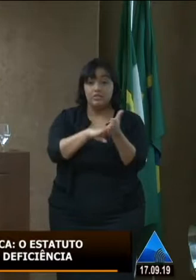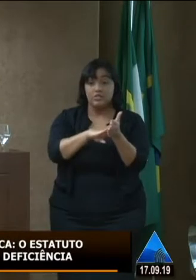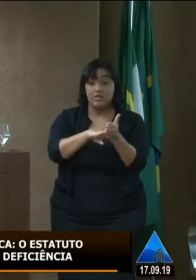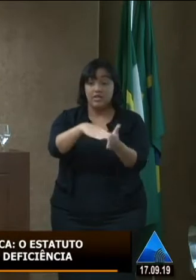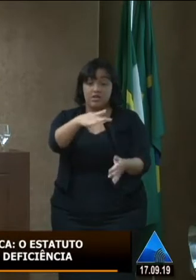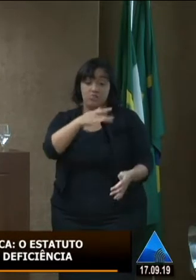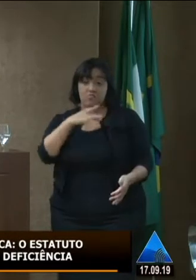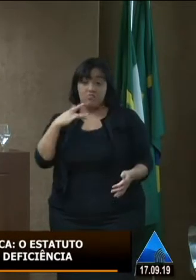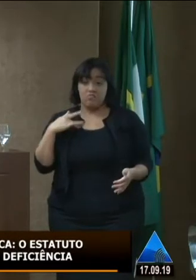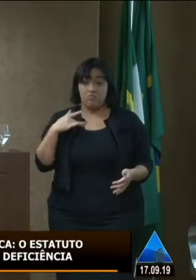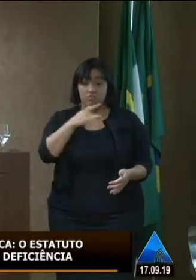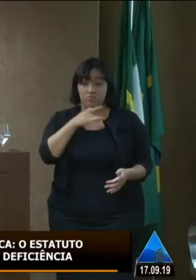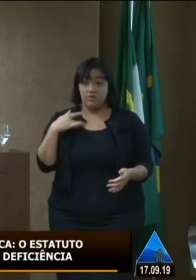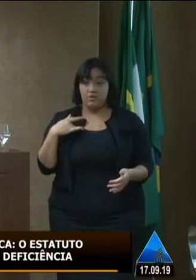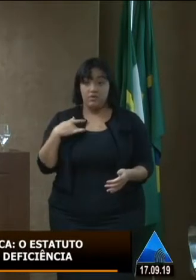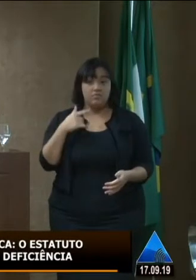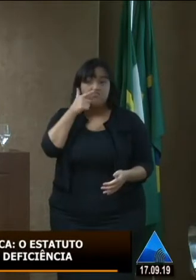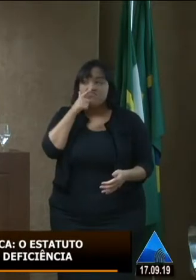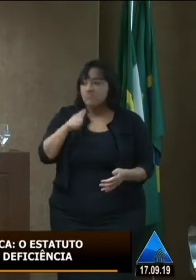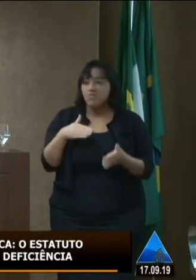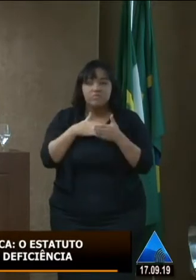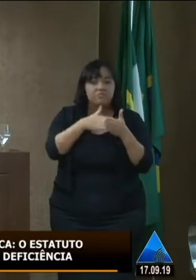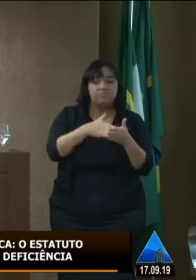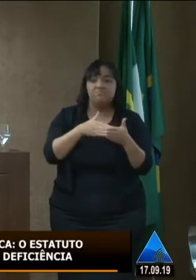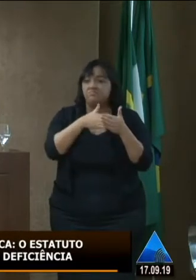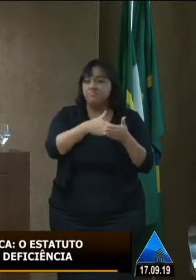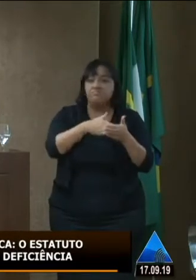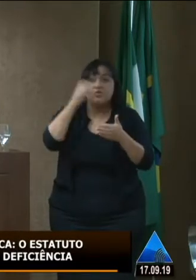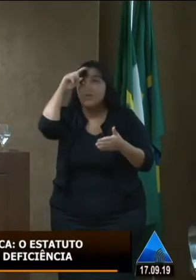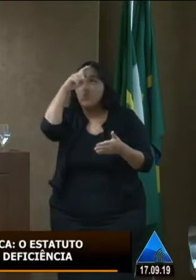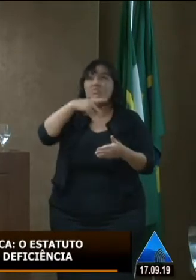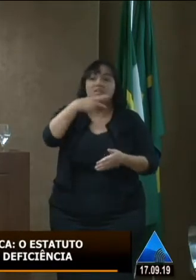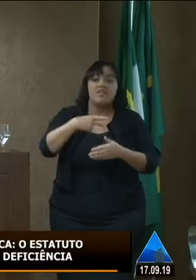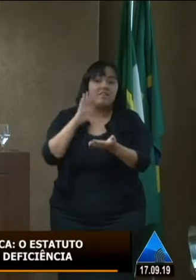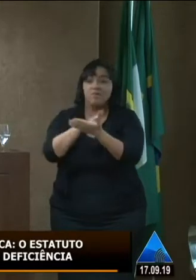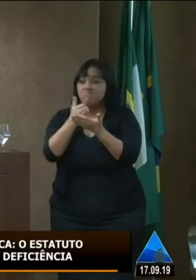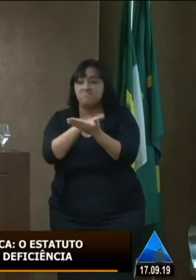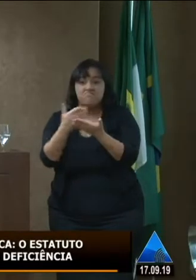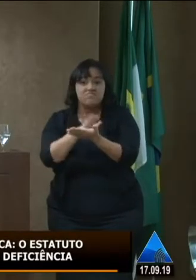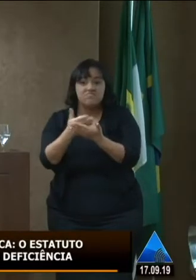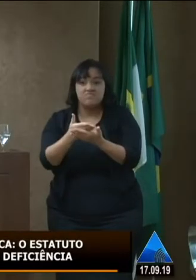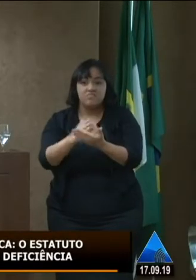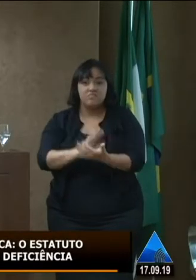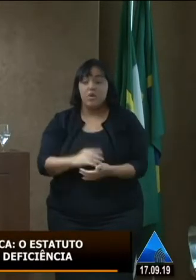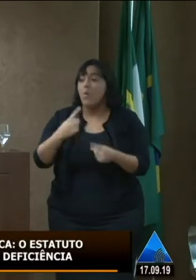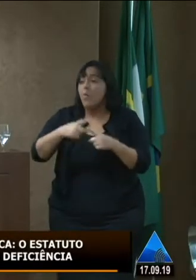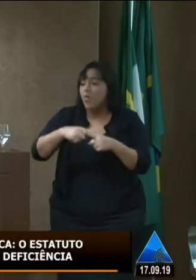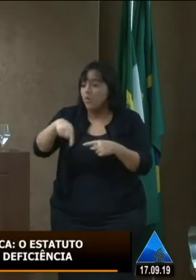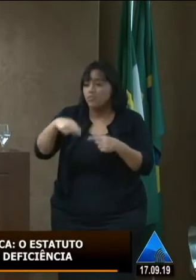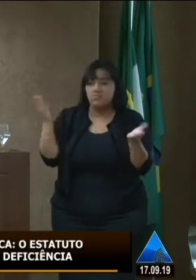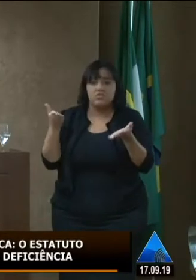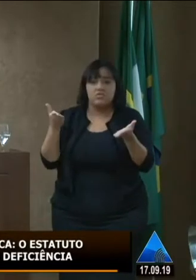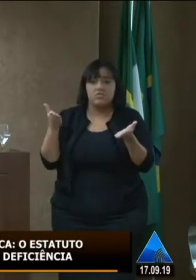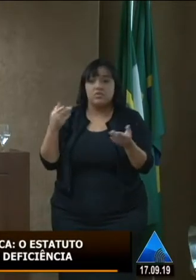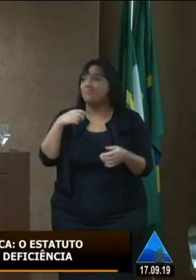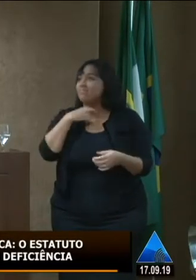para ser atendida e essa pessoa vai ter extrema dificuldade de dizer qual é a razão da sua urgência porque ela não